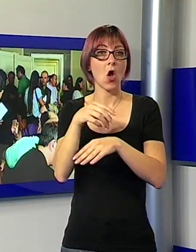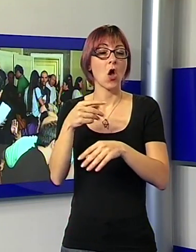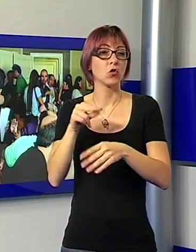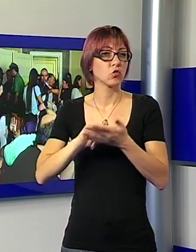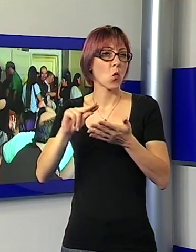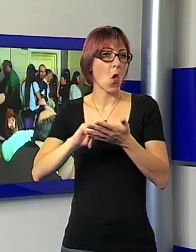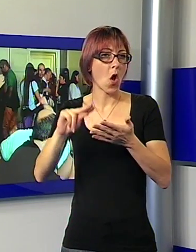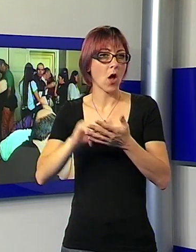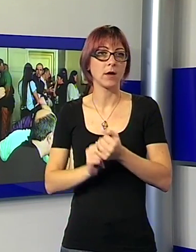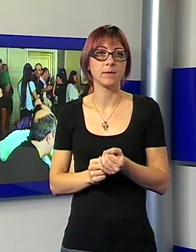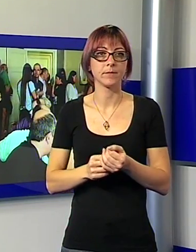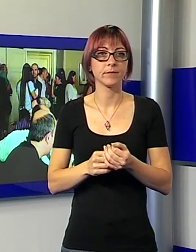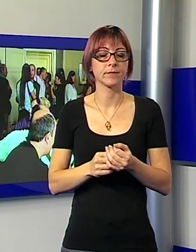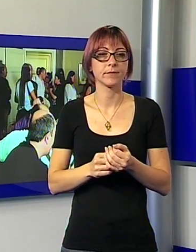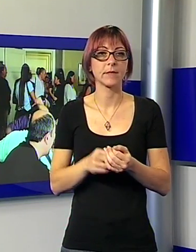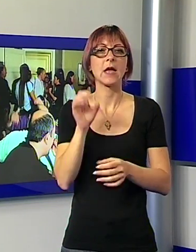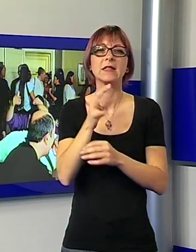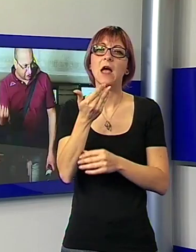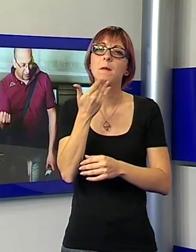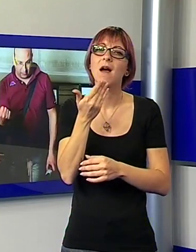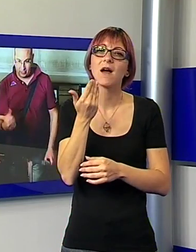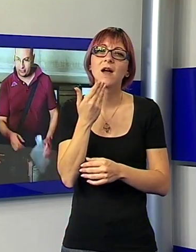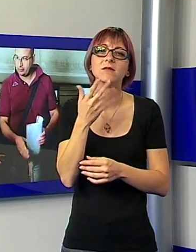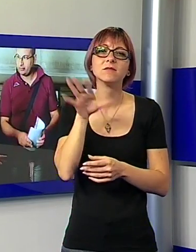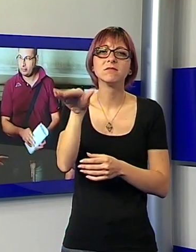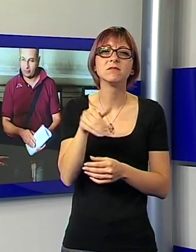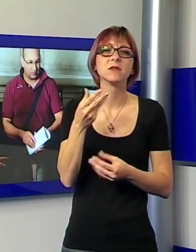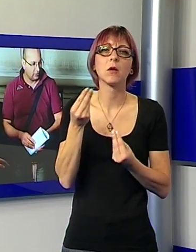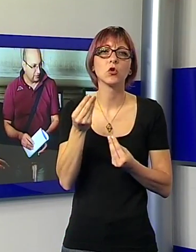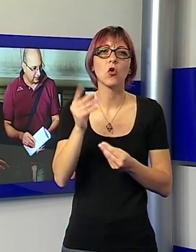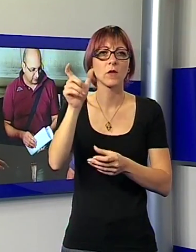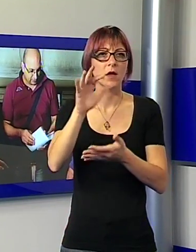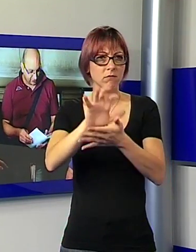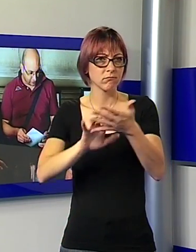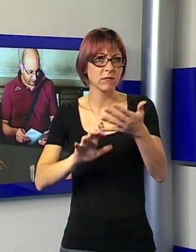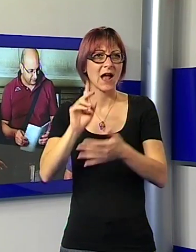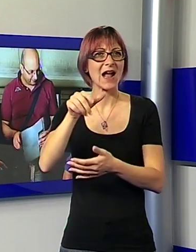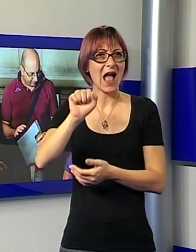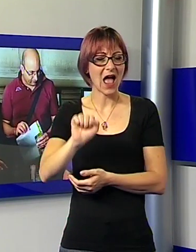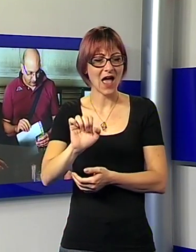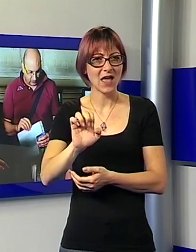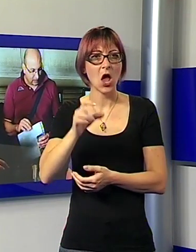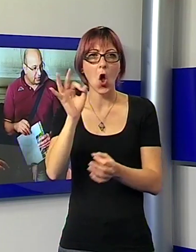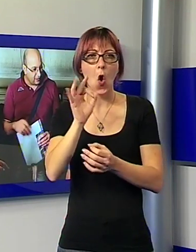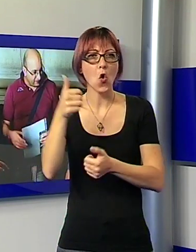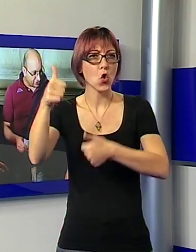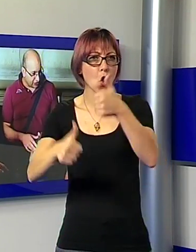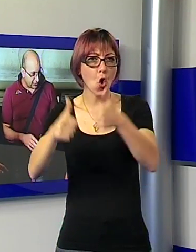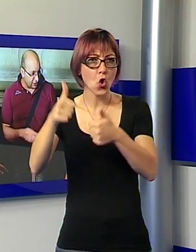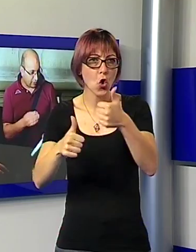si assegnano o attingendo dalla GAE, la graduatoria ad esaurimento, o dal cosiddetto concorzone, o sulla scorta dei